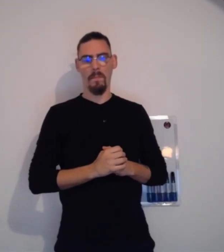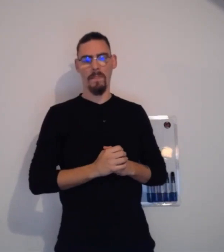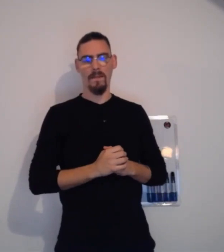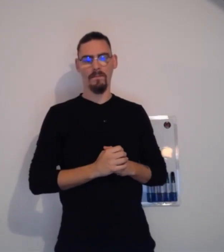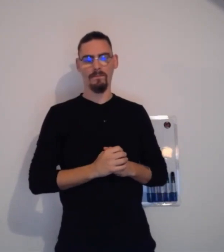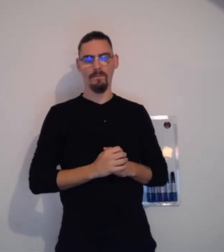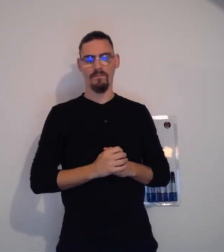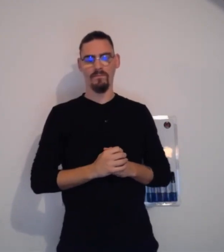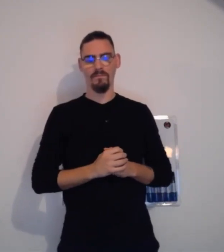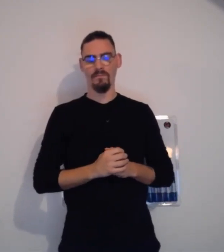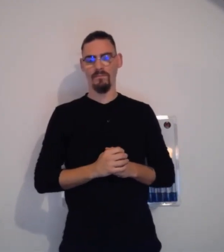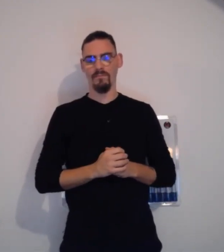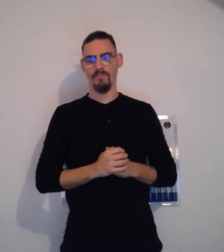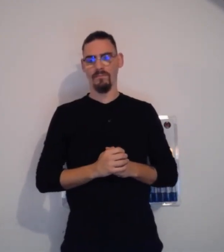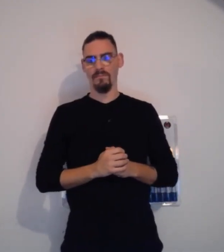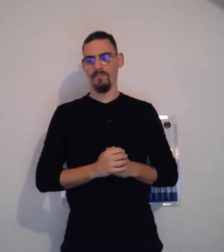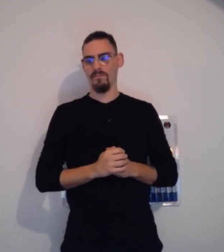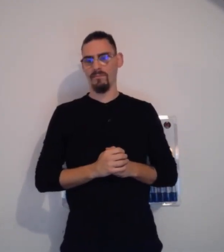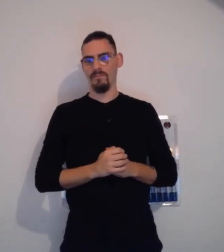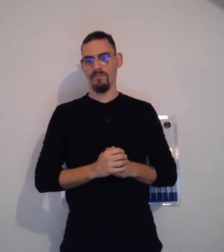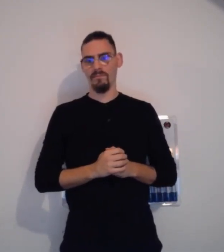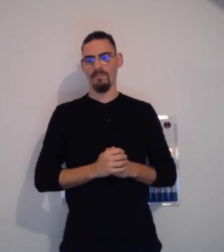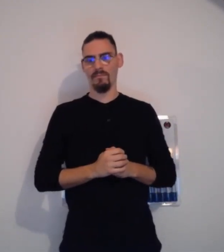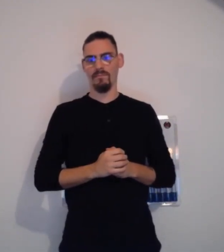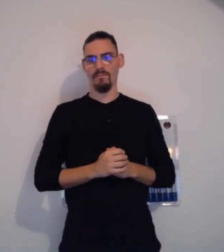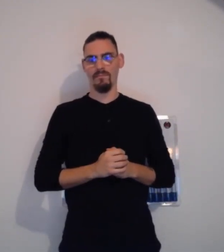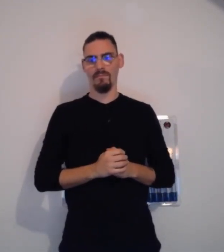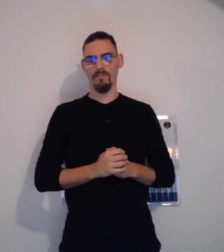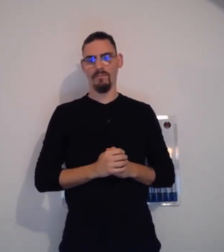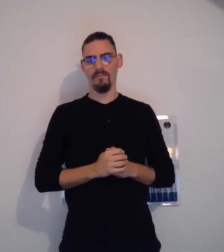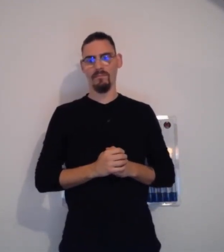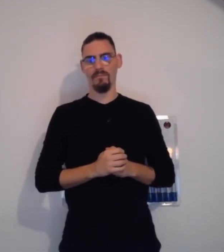reste plus que quatre, mais un pourcentage plus élevé dans les quatre autres sens.